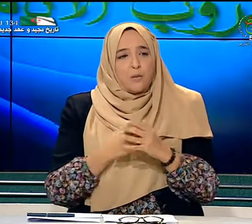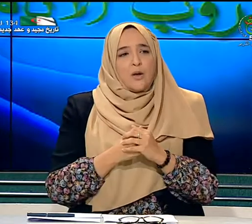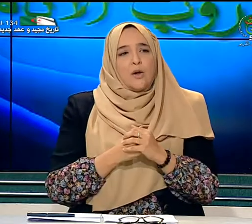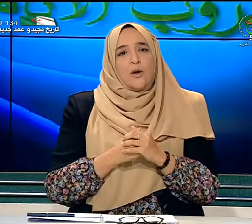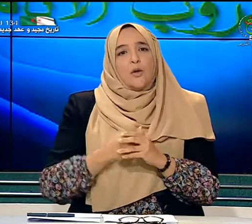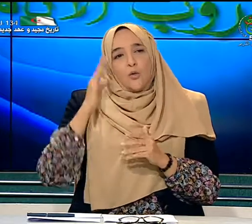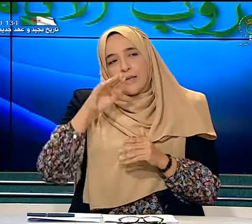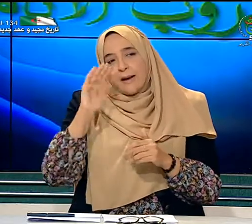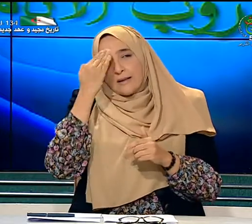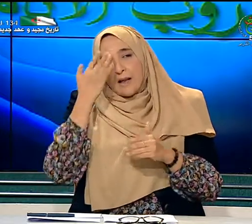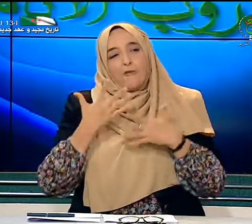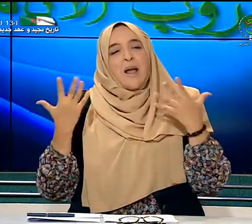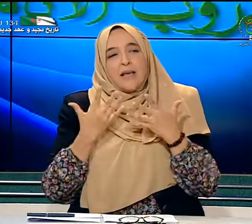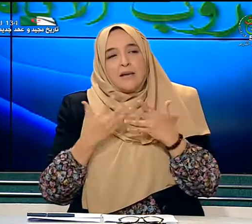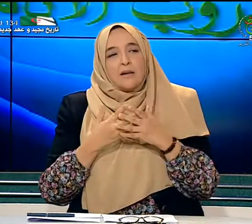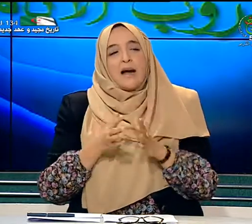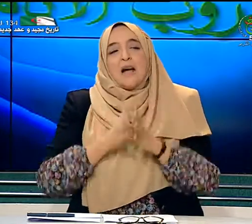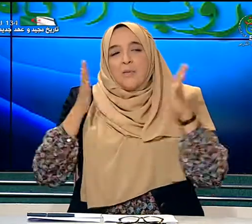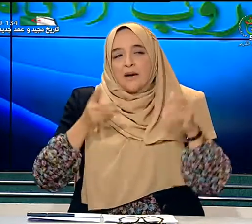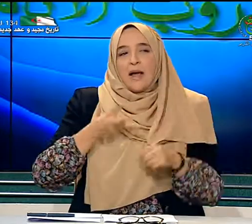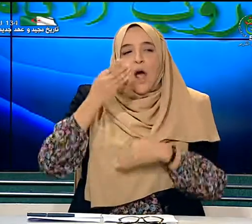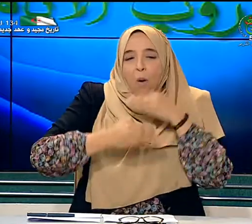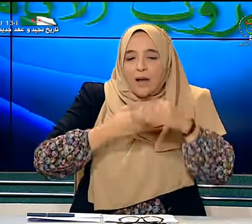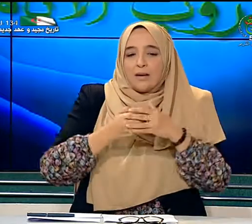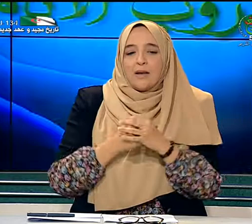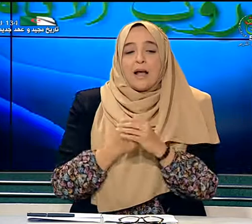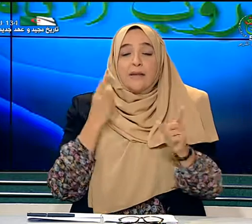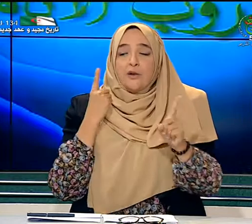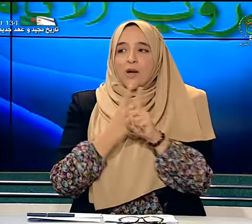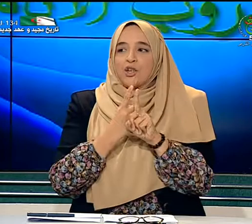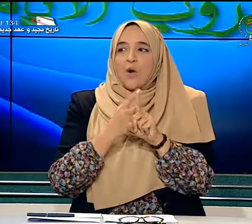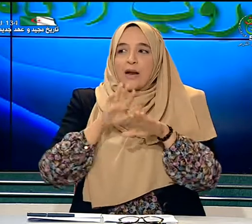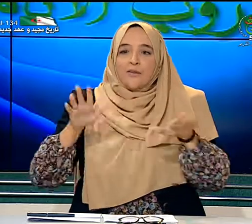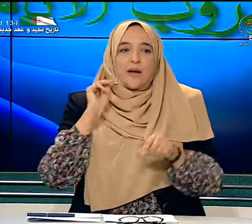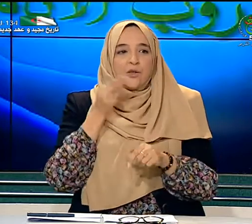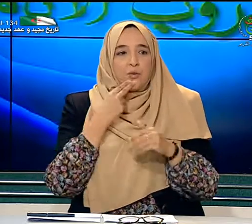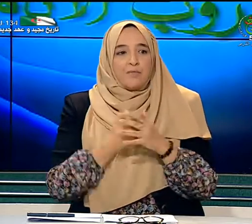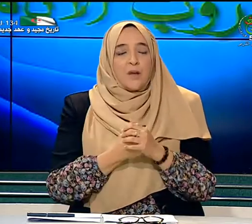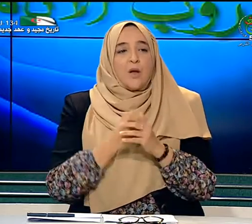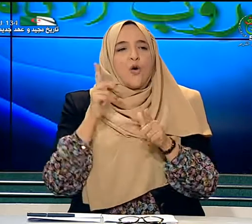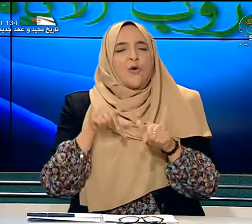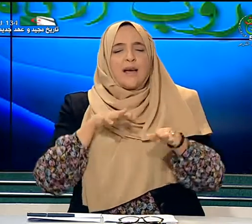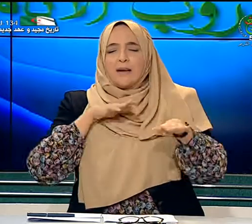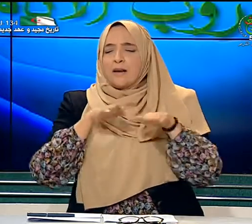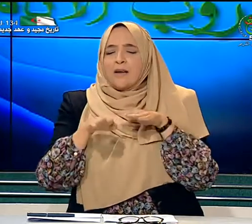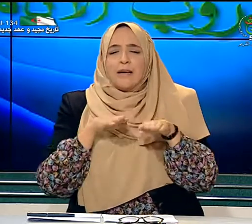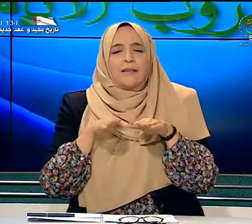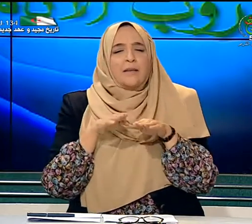نريد أن نتعرف ما هي أكبر العوائق التي يواجهها الأطفال الصم هناك عدة